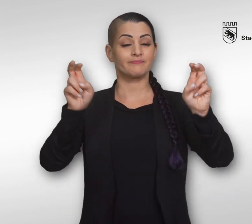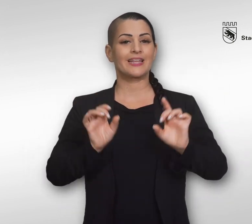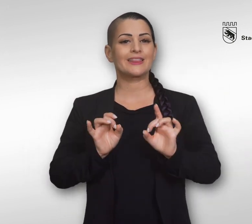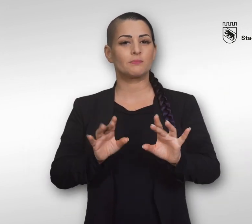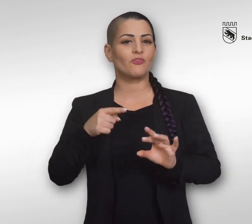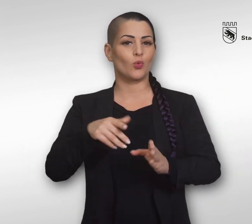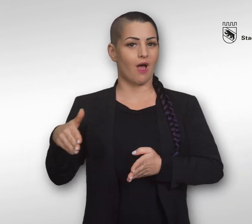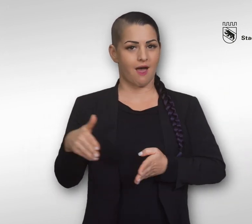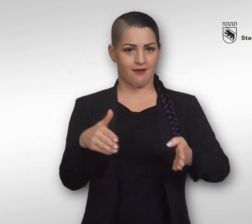Tipps für die Aare